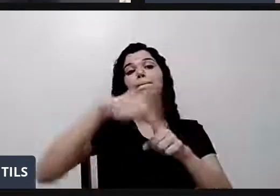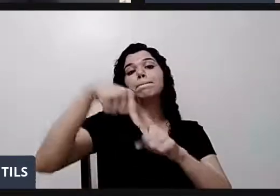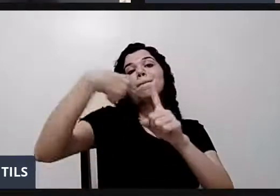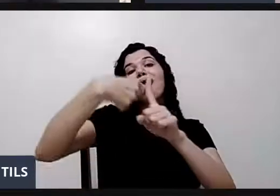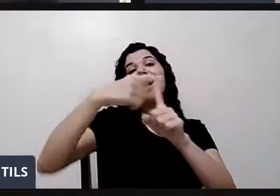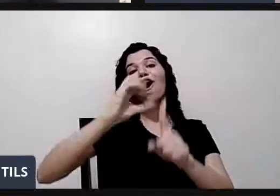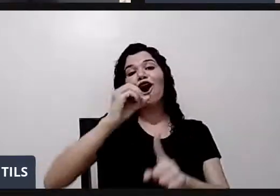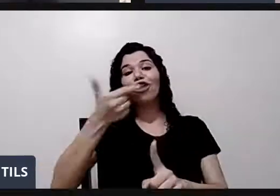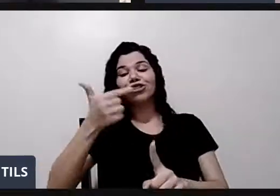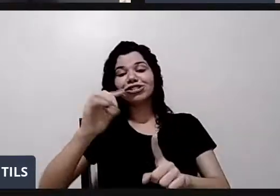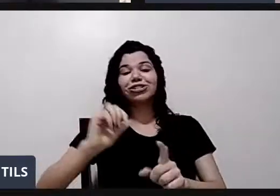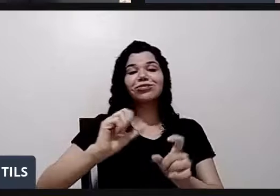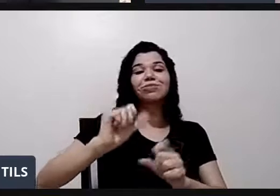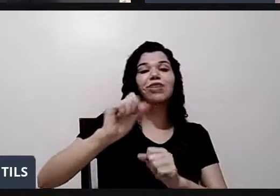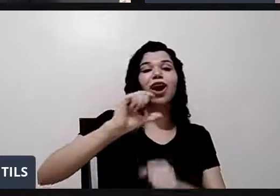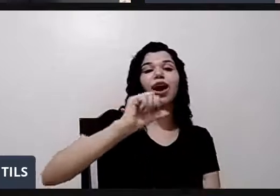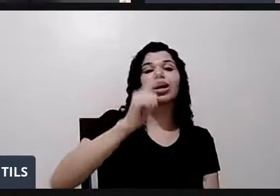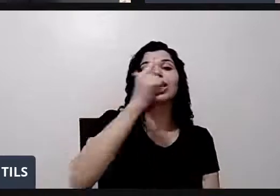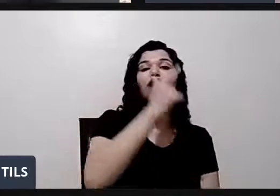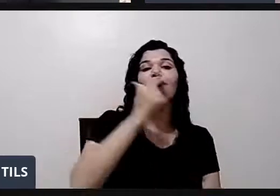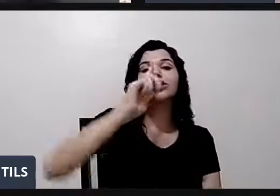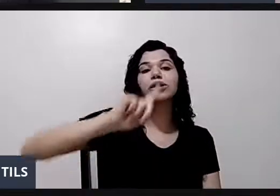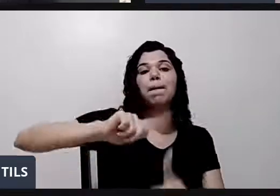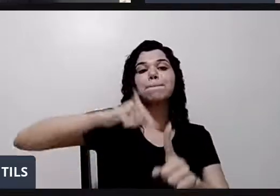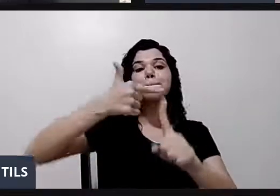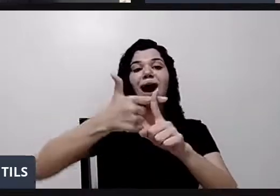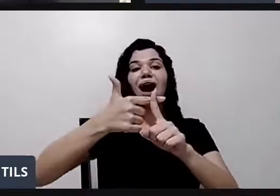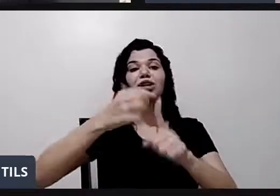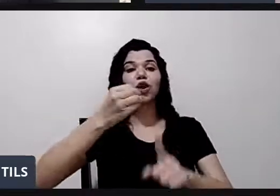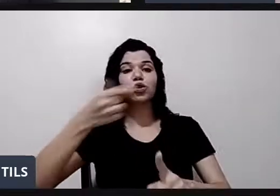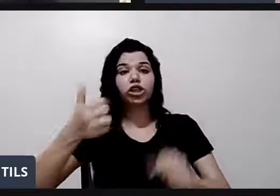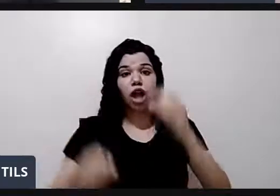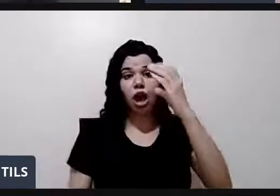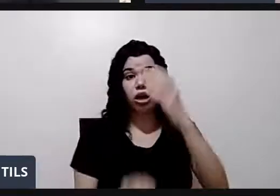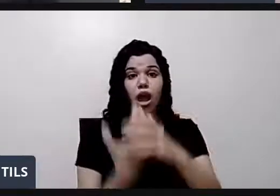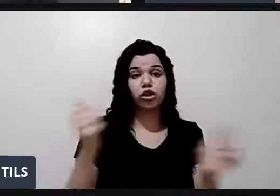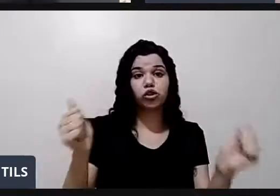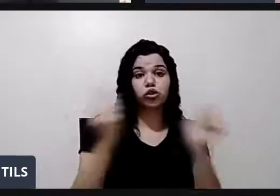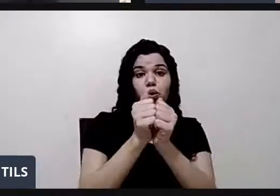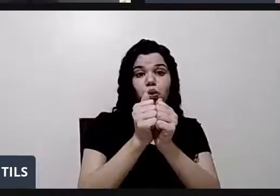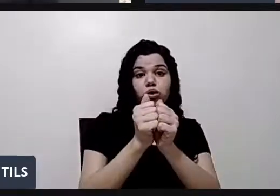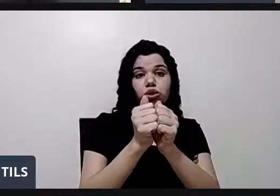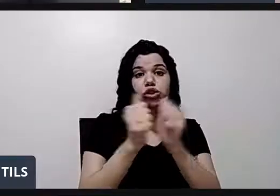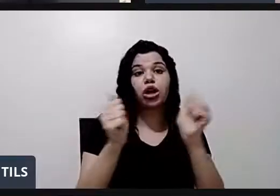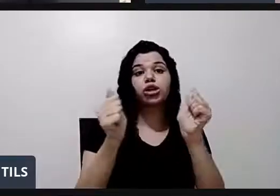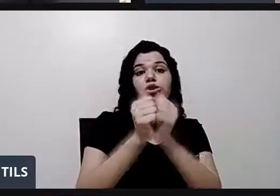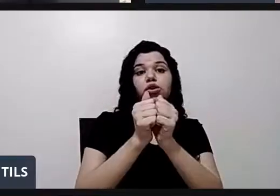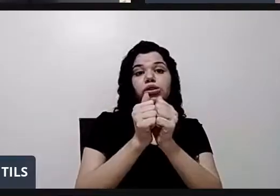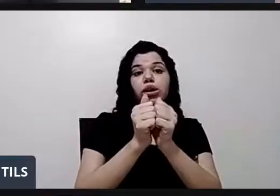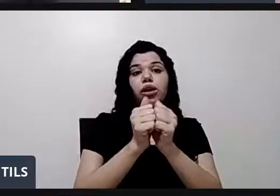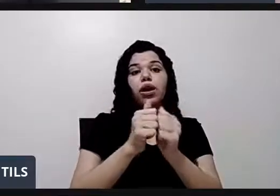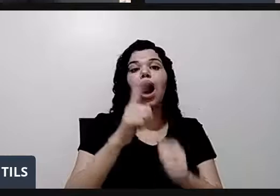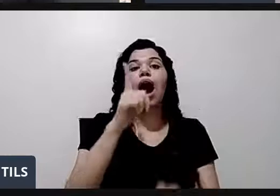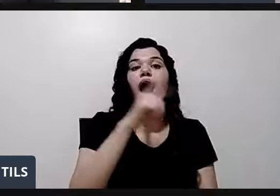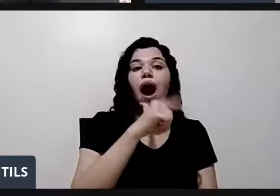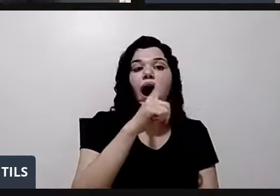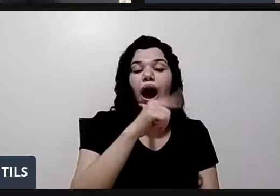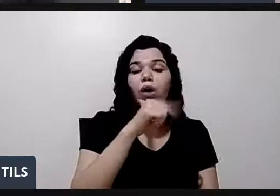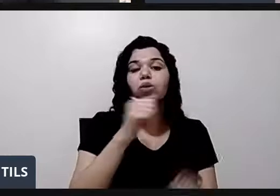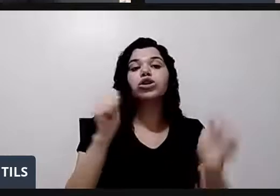oxigênio. Vão reagir para dar o quê? CO2, água e ATP. ATP é